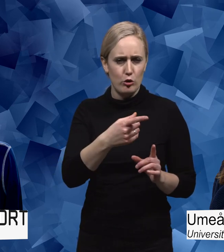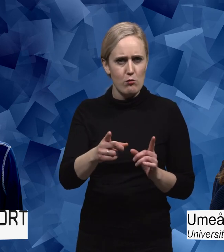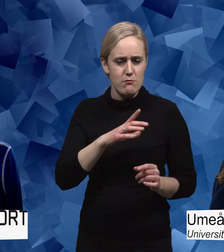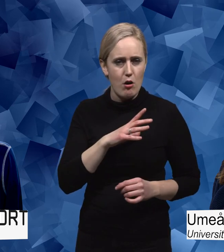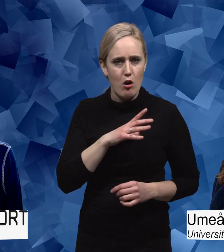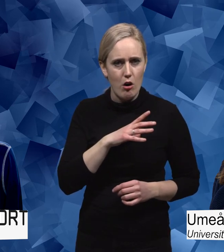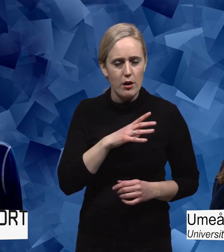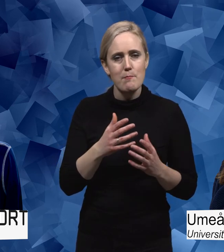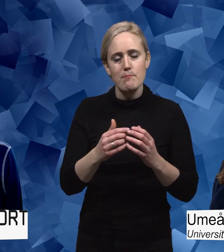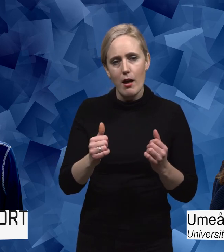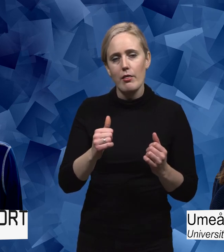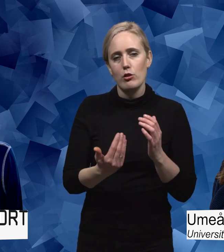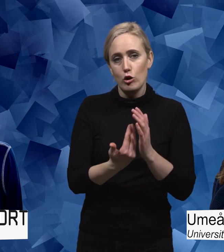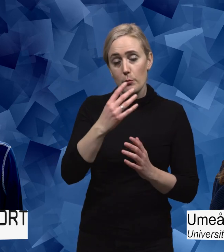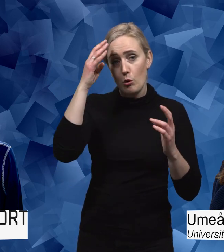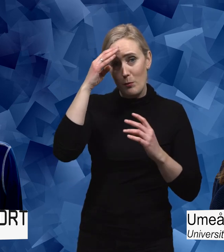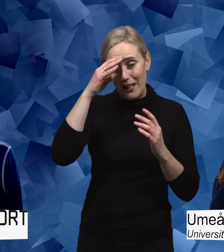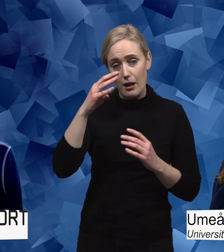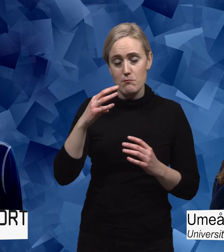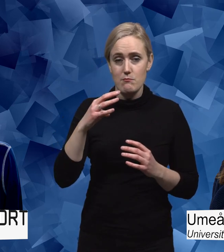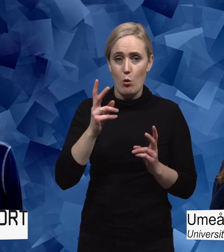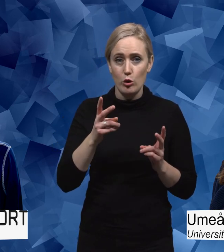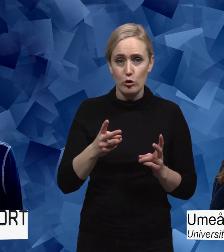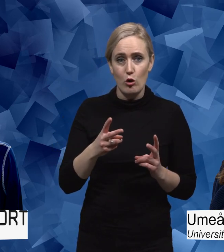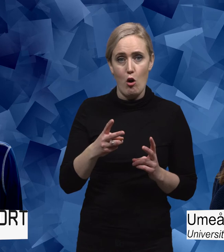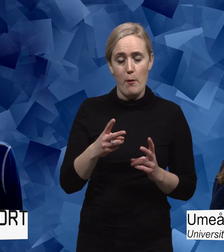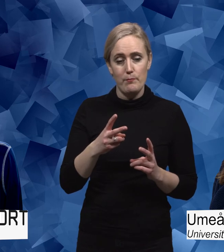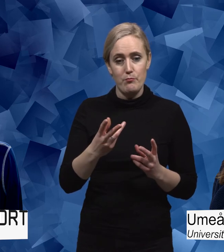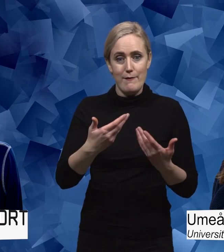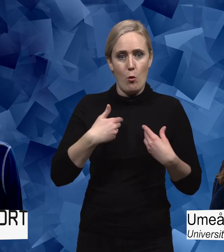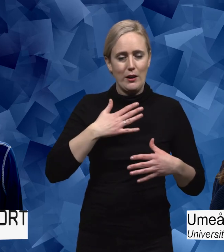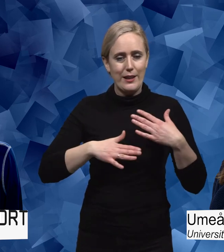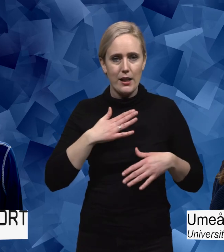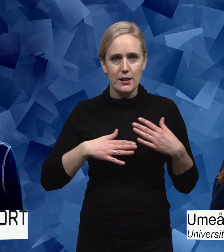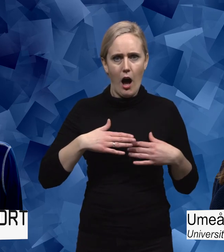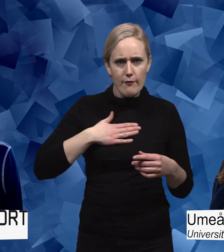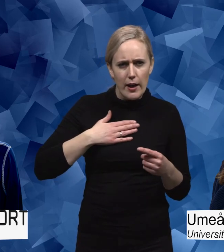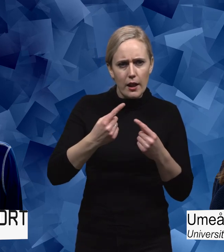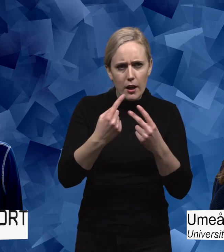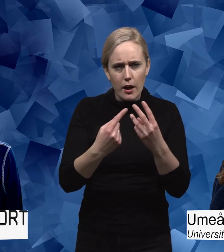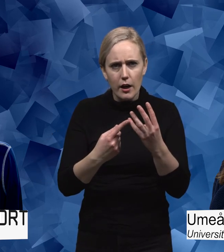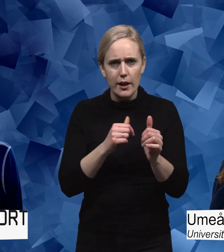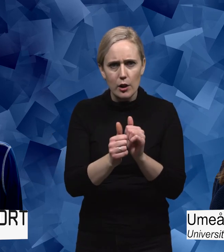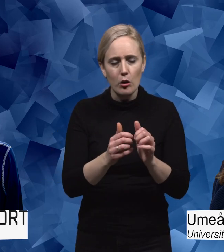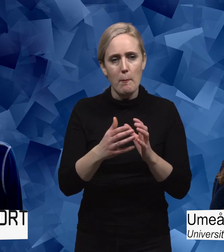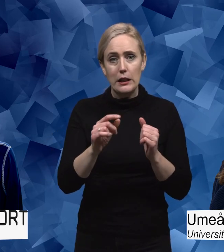också ett problem för många att man också, det väckte sig ett intresse för olika idrottsaktiviteter men att det fanns ganska begränsade förutsättningar